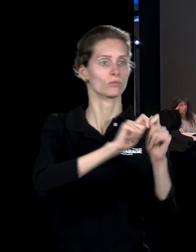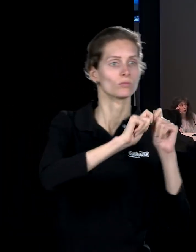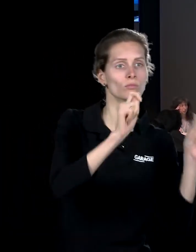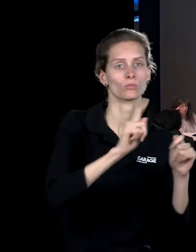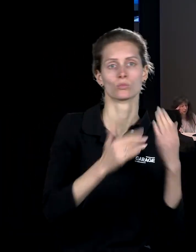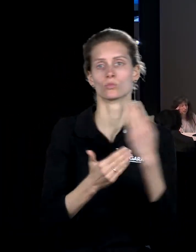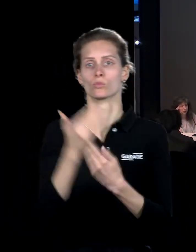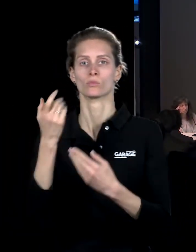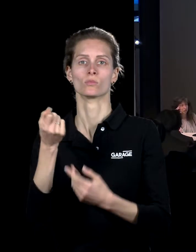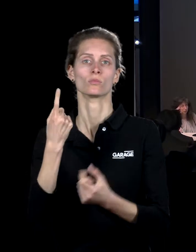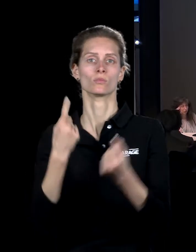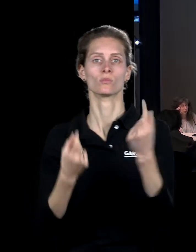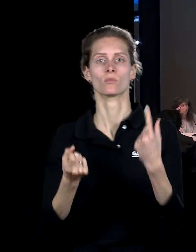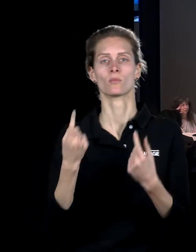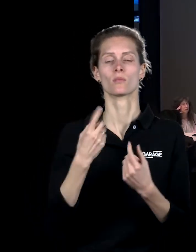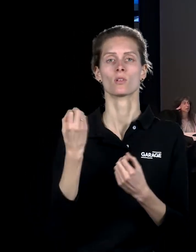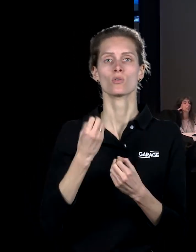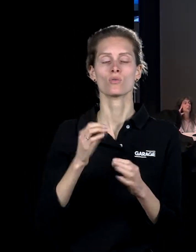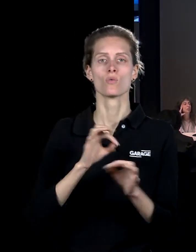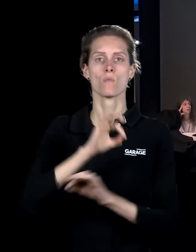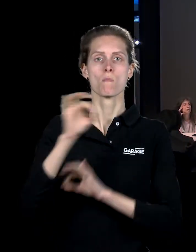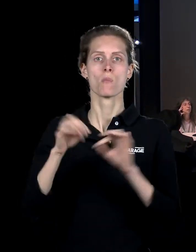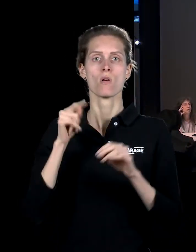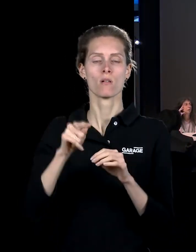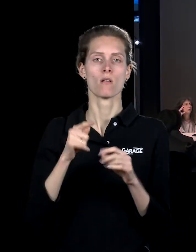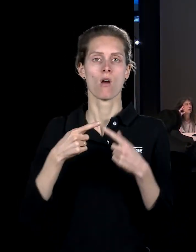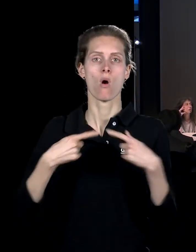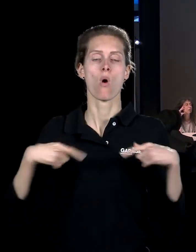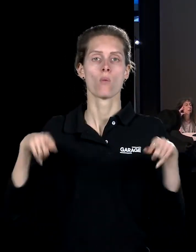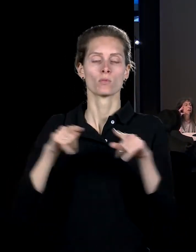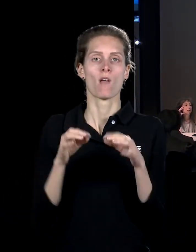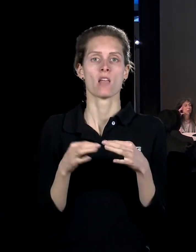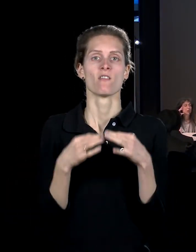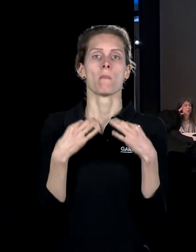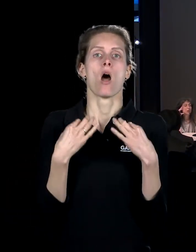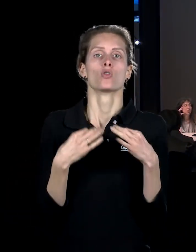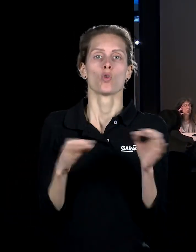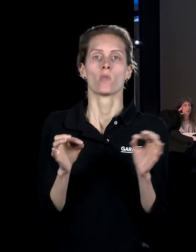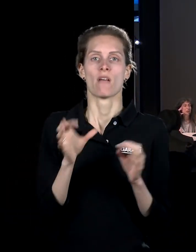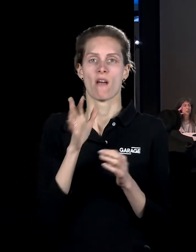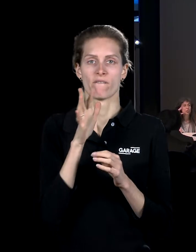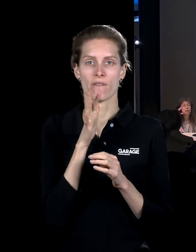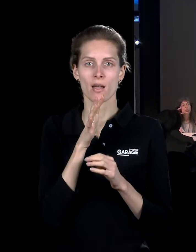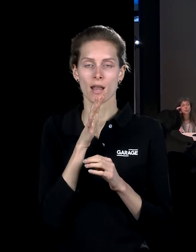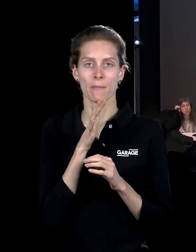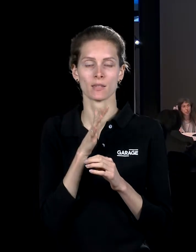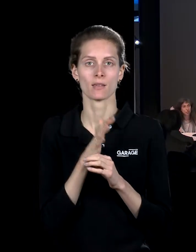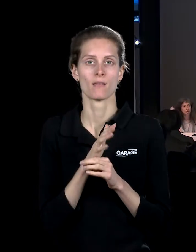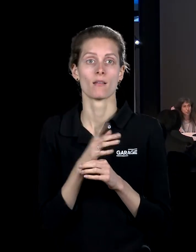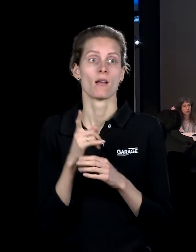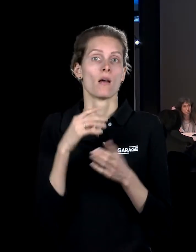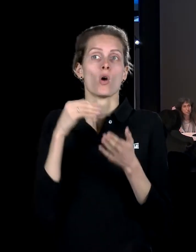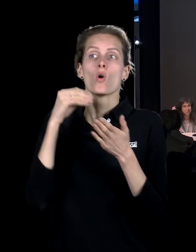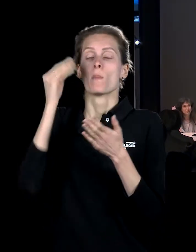из проектов этого общества освобождённого времени была идея как раз купить такой